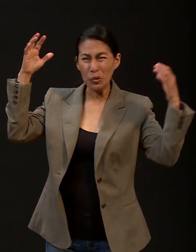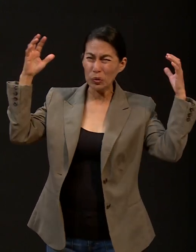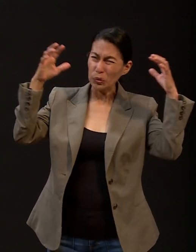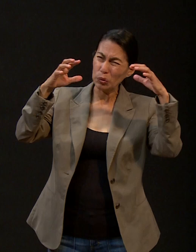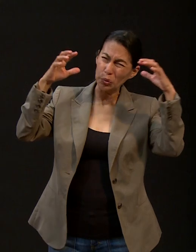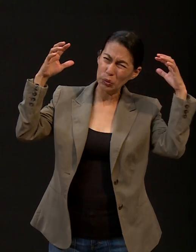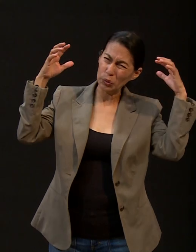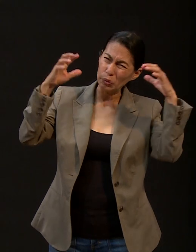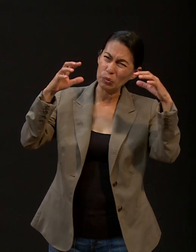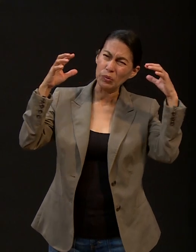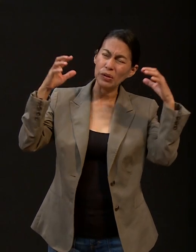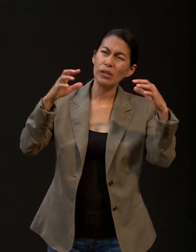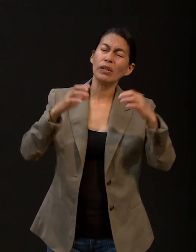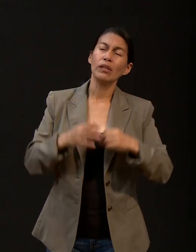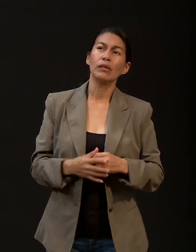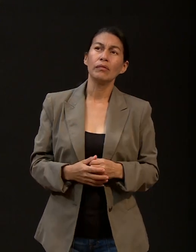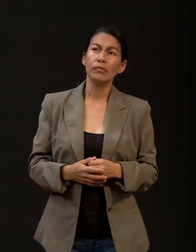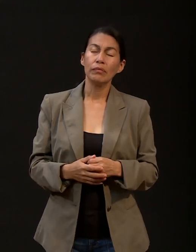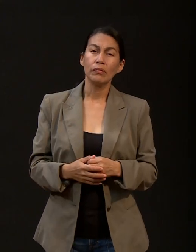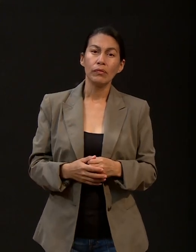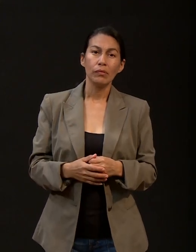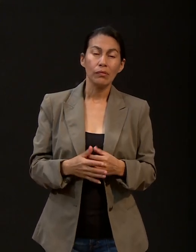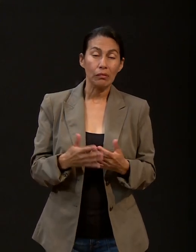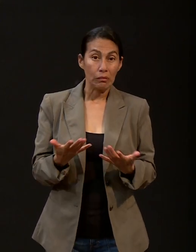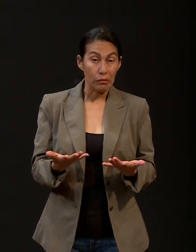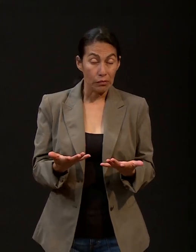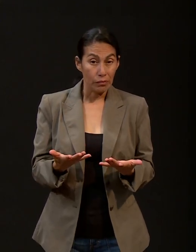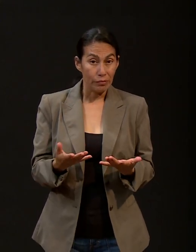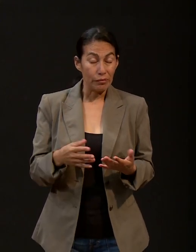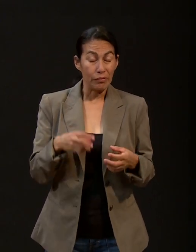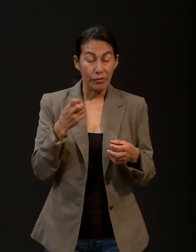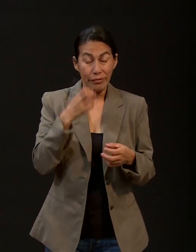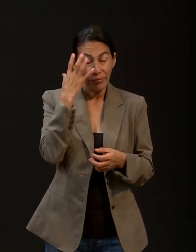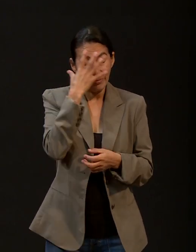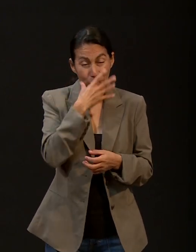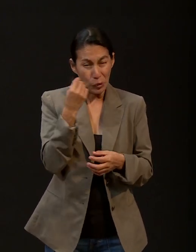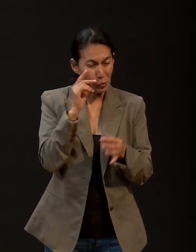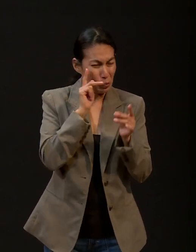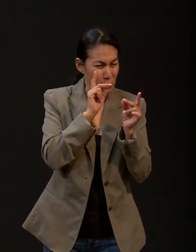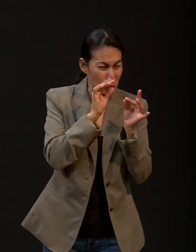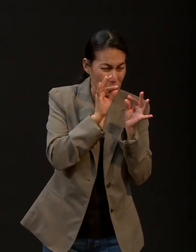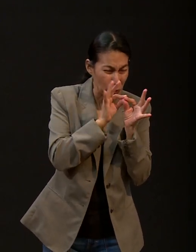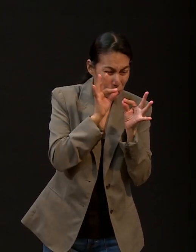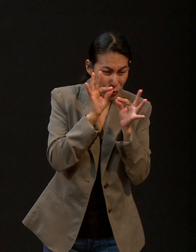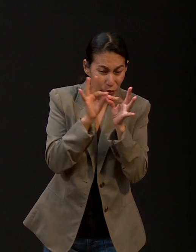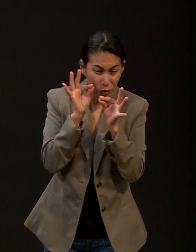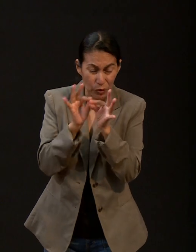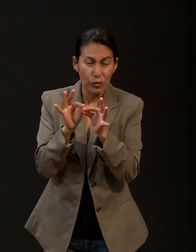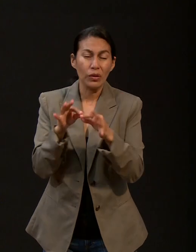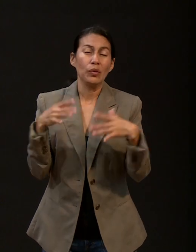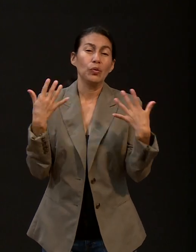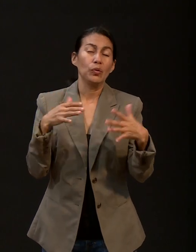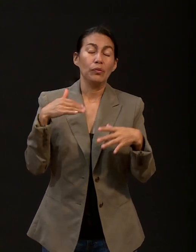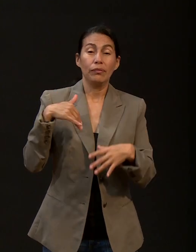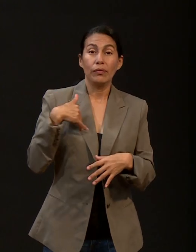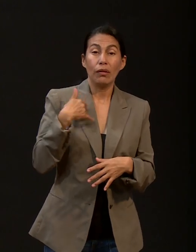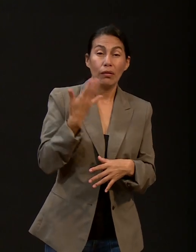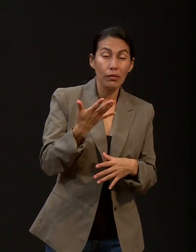lluvioso, muy oportuno. Sí, Pastor. Y fue un milagro,